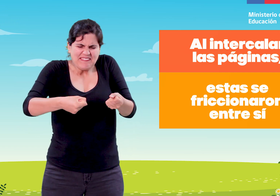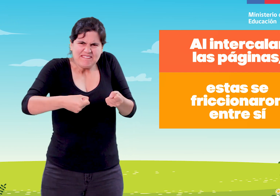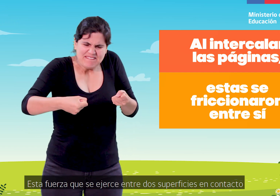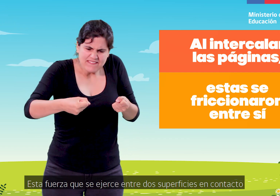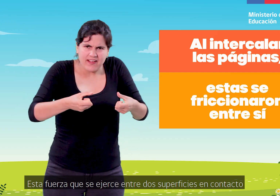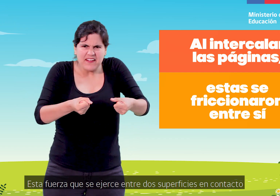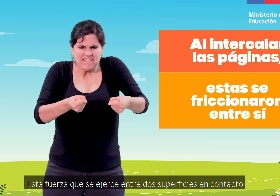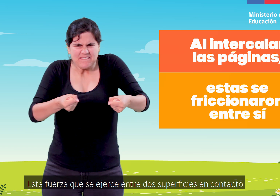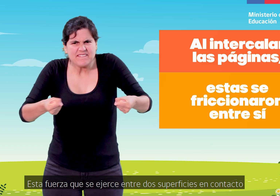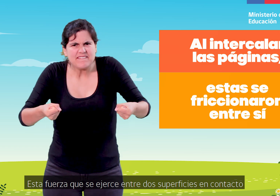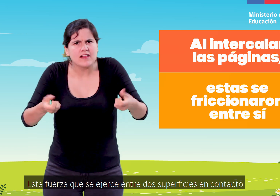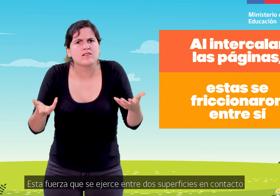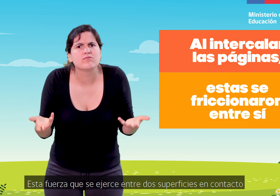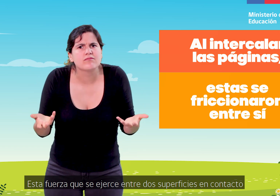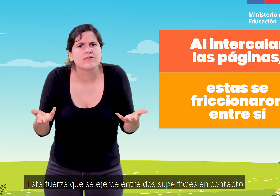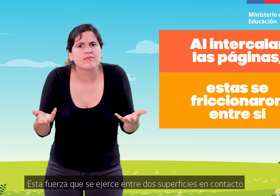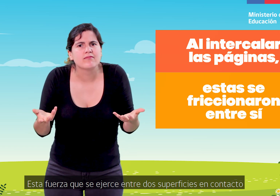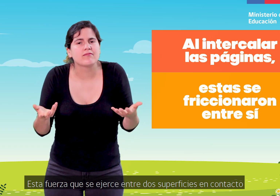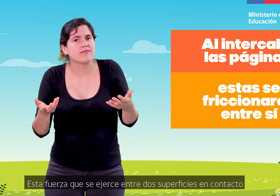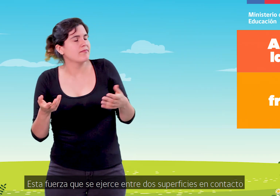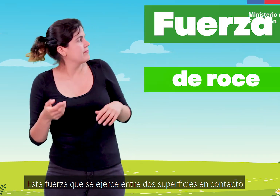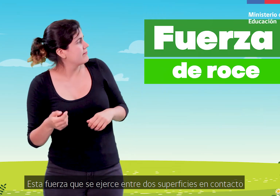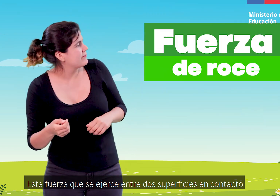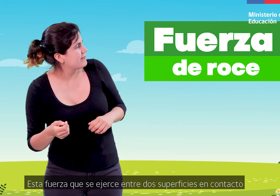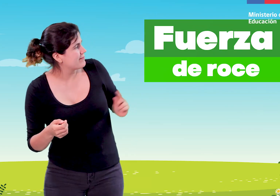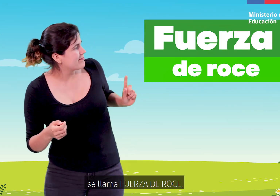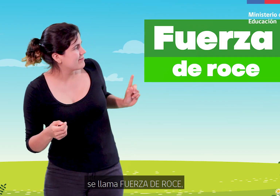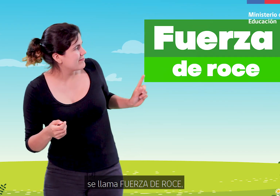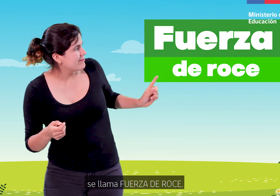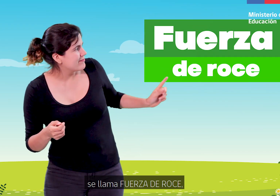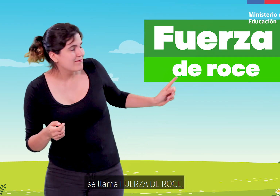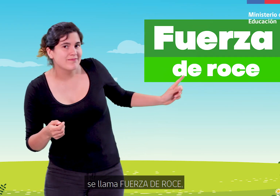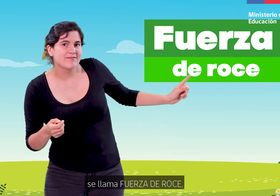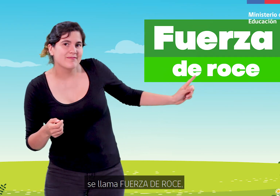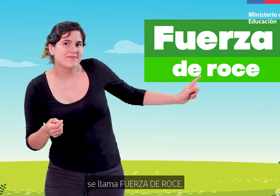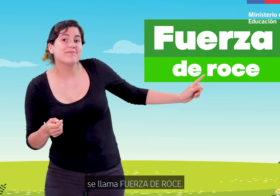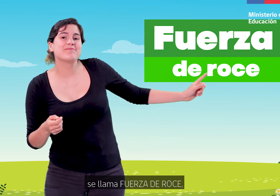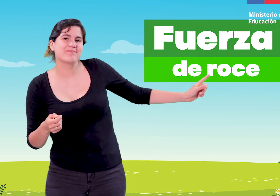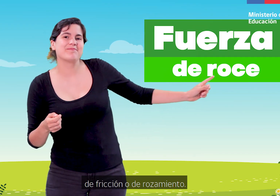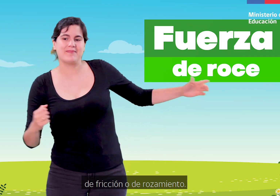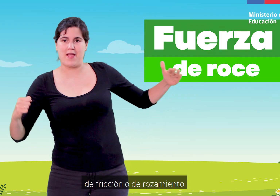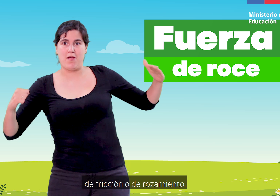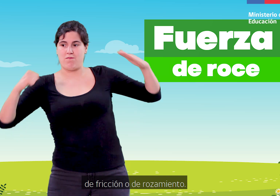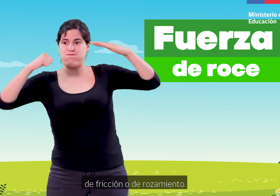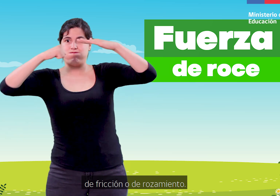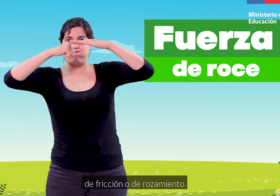Esta fuerza que se ejerce entre dos superficies en contacto se llama fuerza de roce, de fricción o de